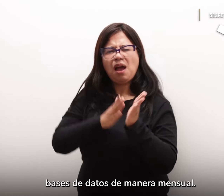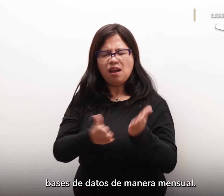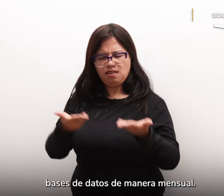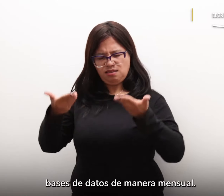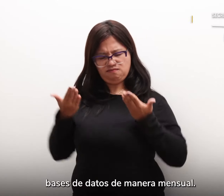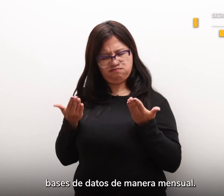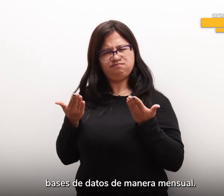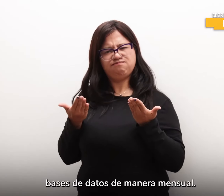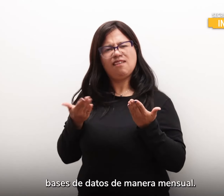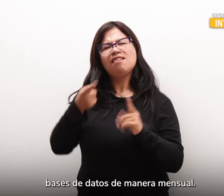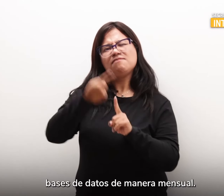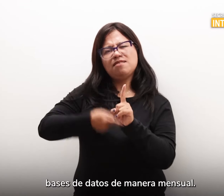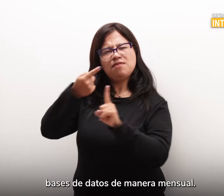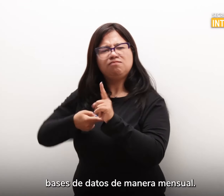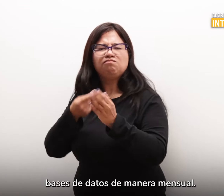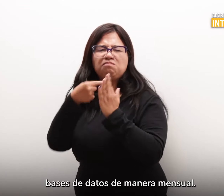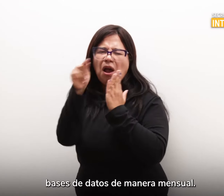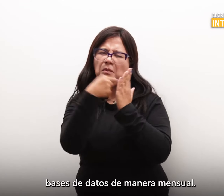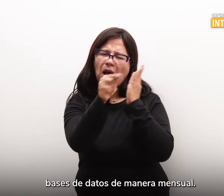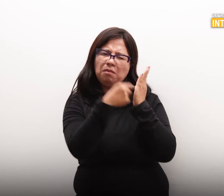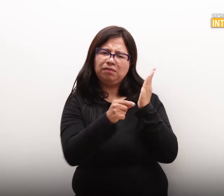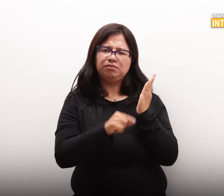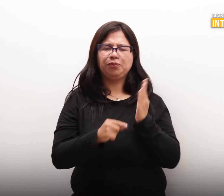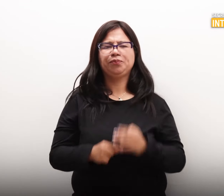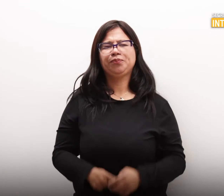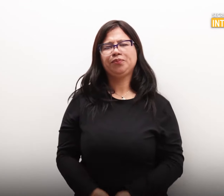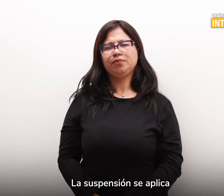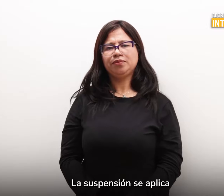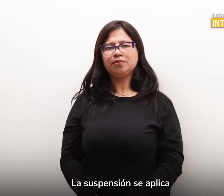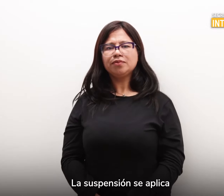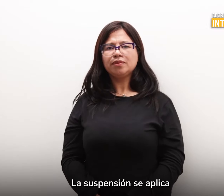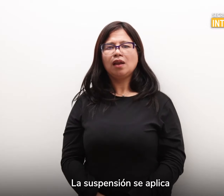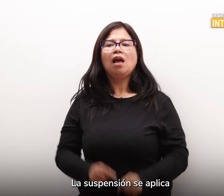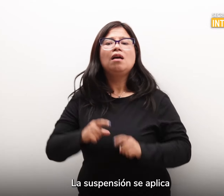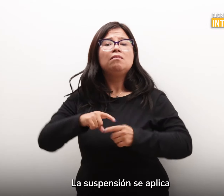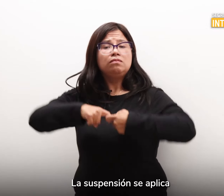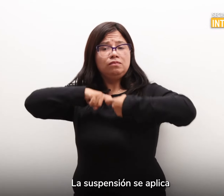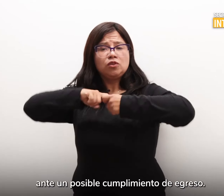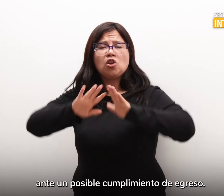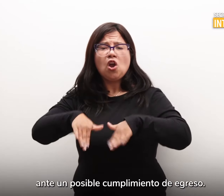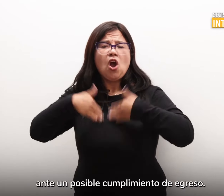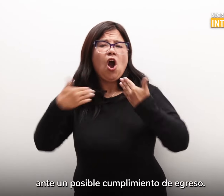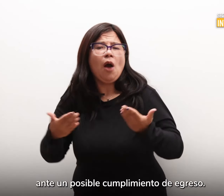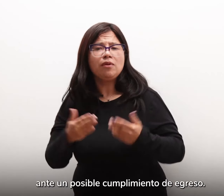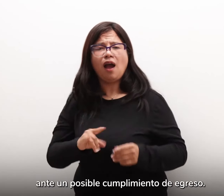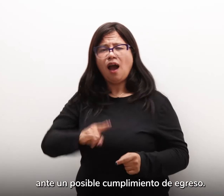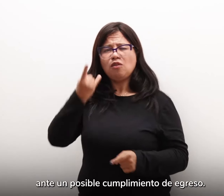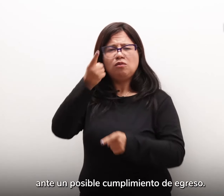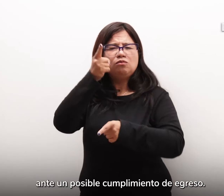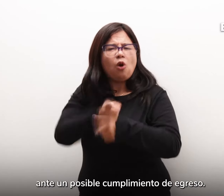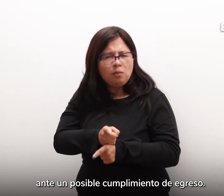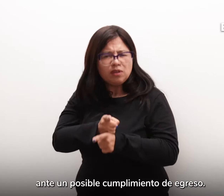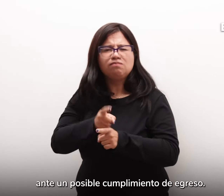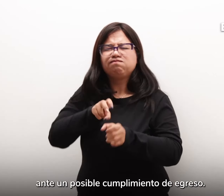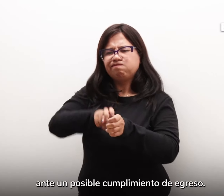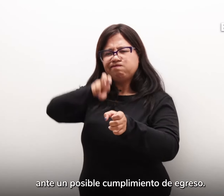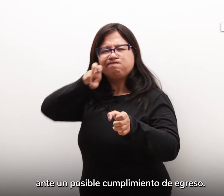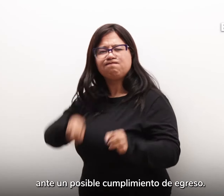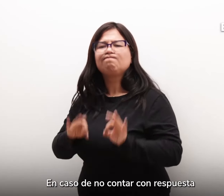datos de manera mensual La suspensión se aplica ante un posible cumplimiento de egreso En